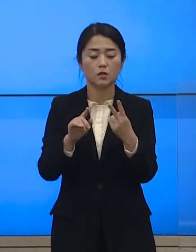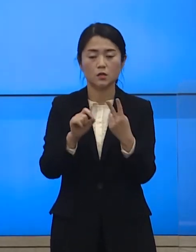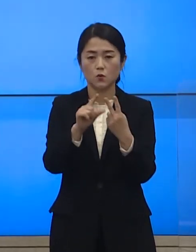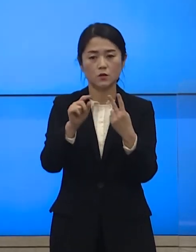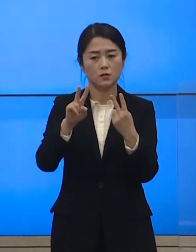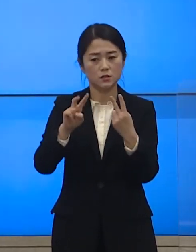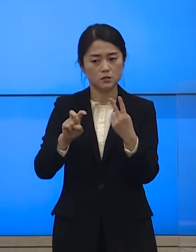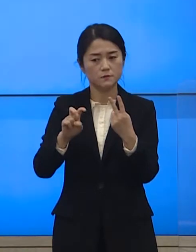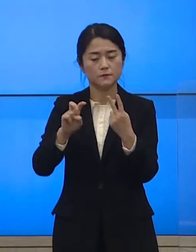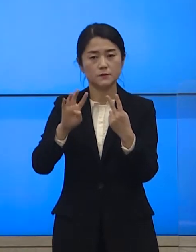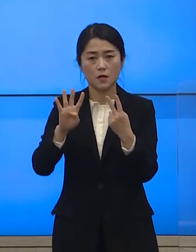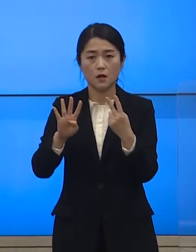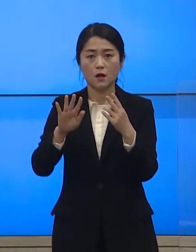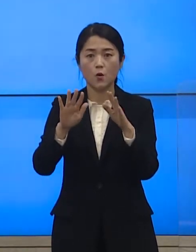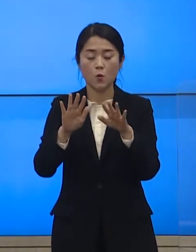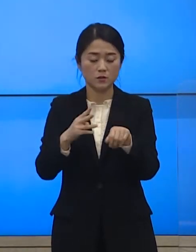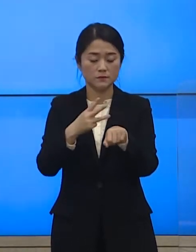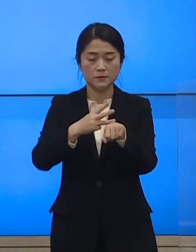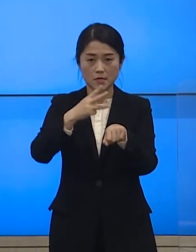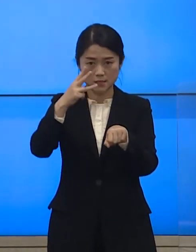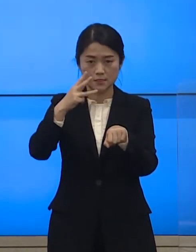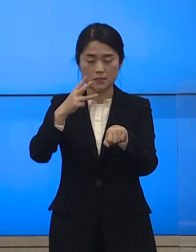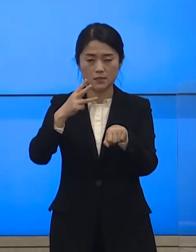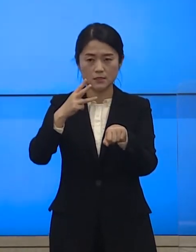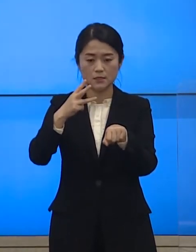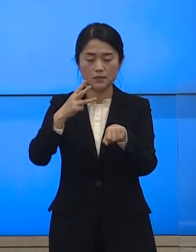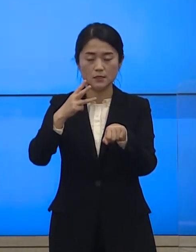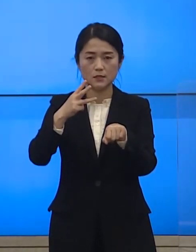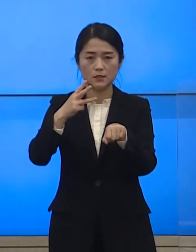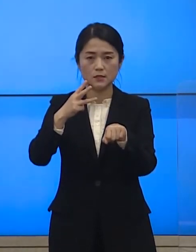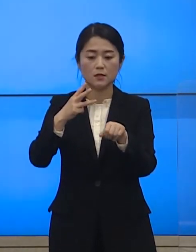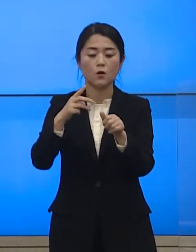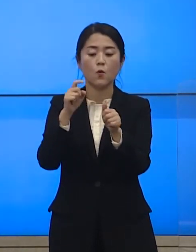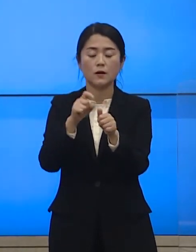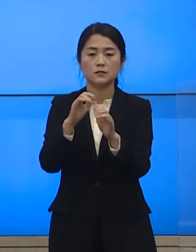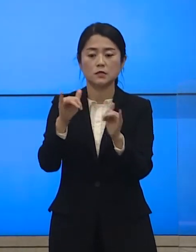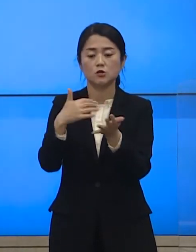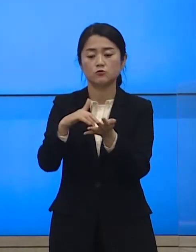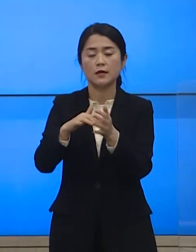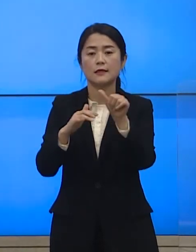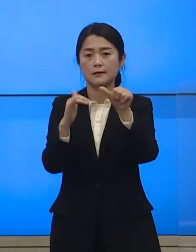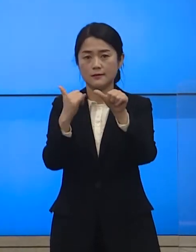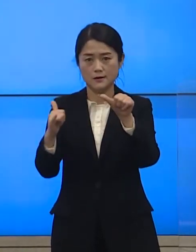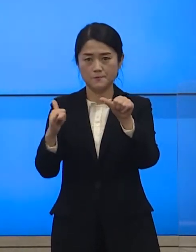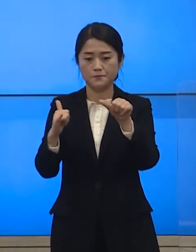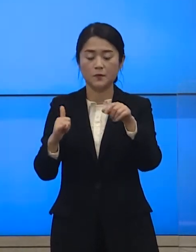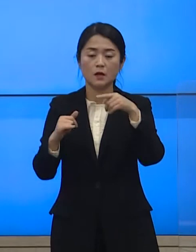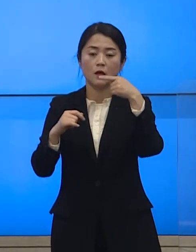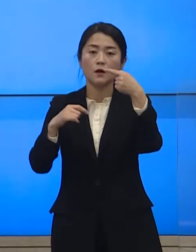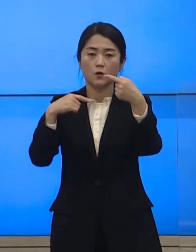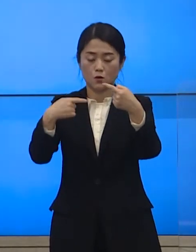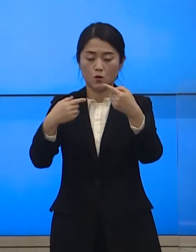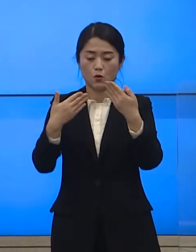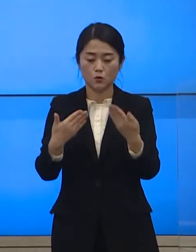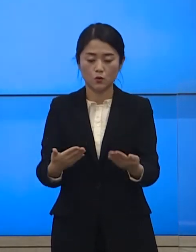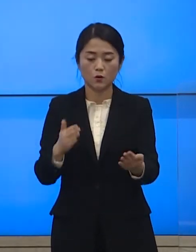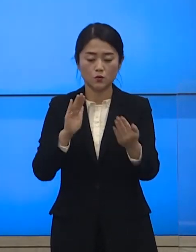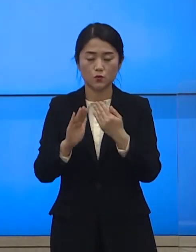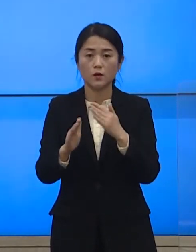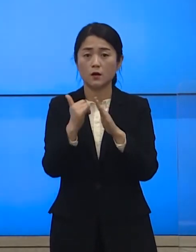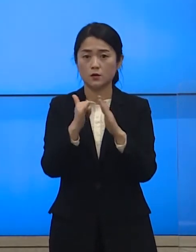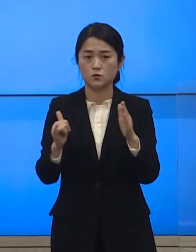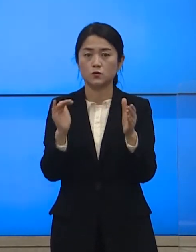15시 현재 5명의 확진자가 발생하여 설 명절 가족 및